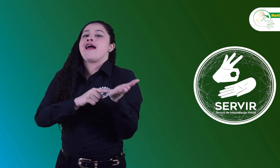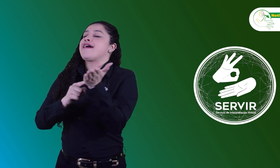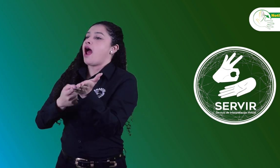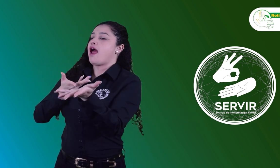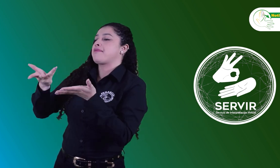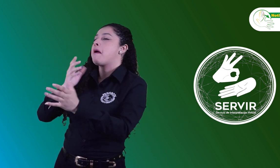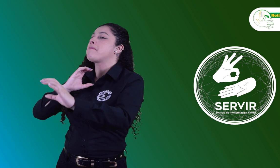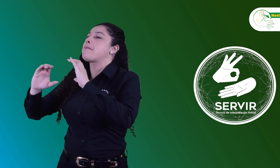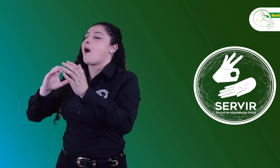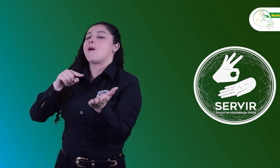interpretación.